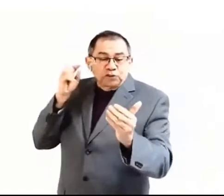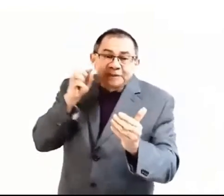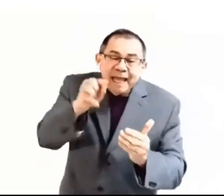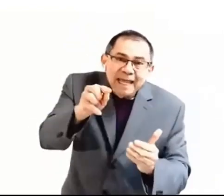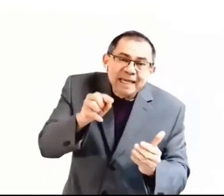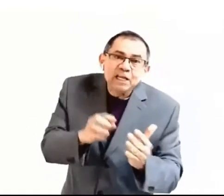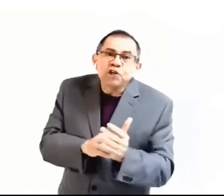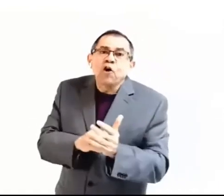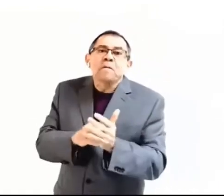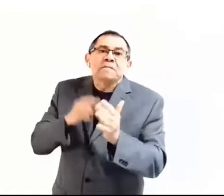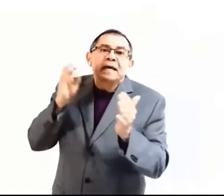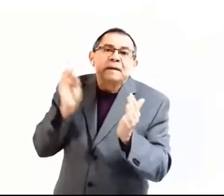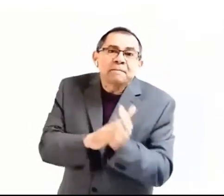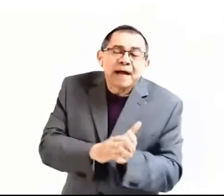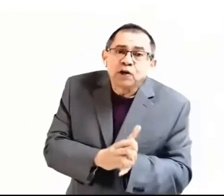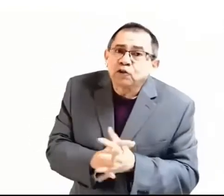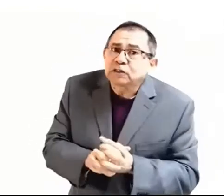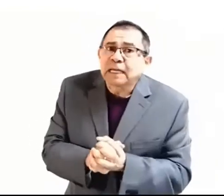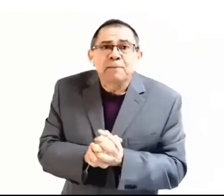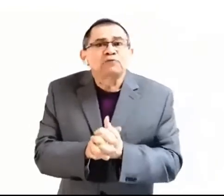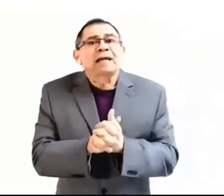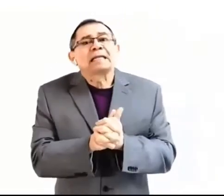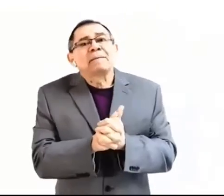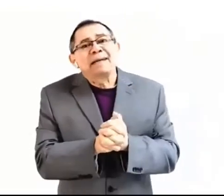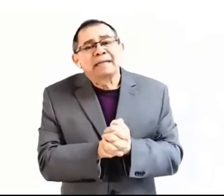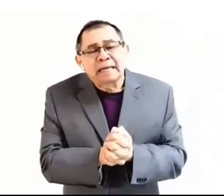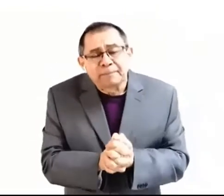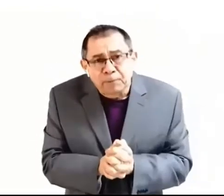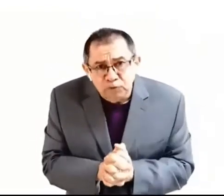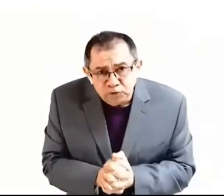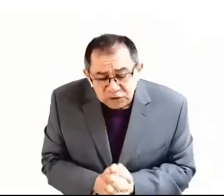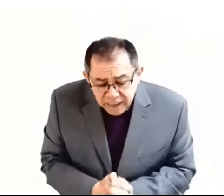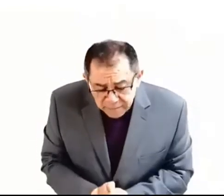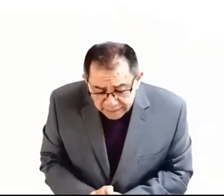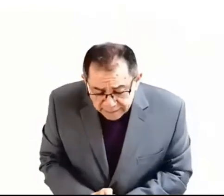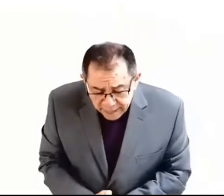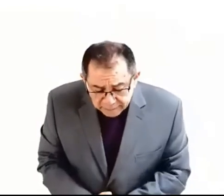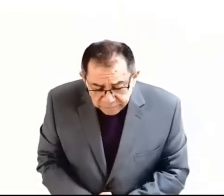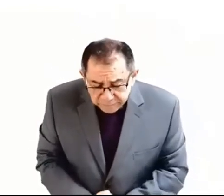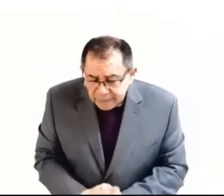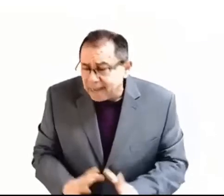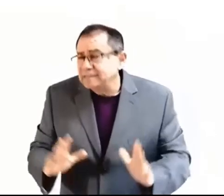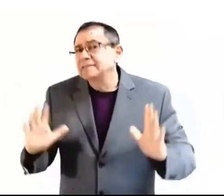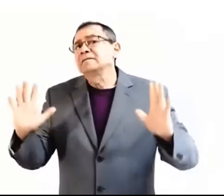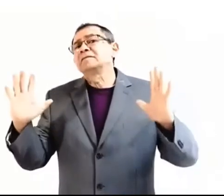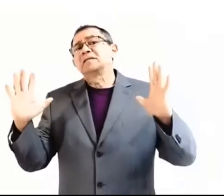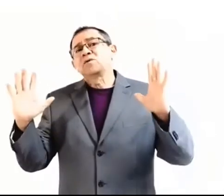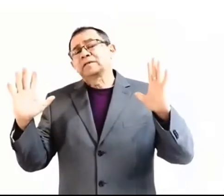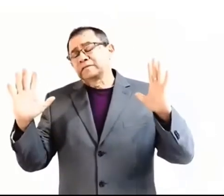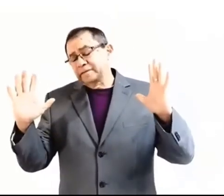usted y yo, mi hermano, tenemos una tremenda responsabilidad, así sencillo es.